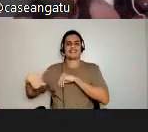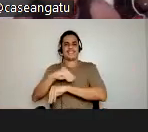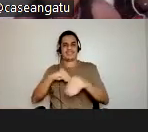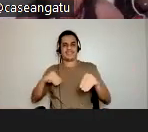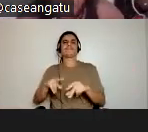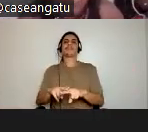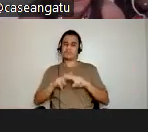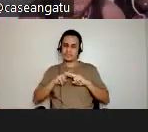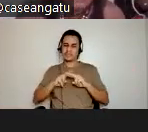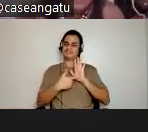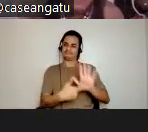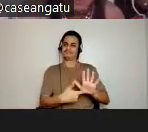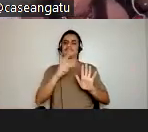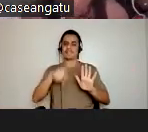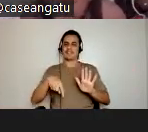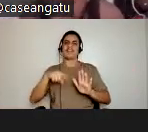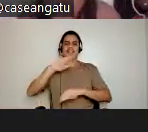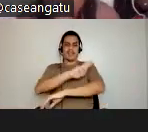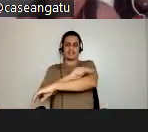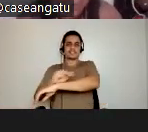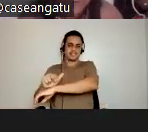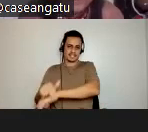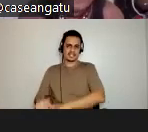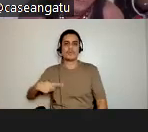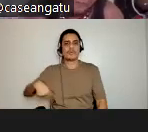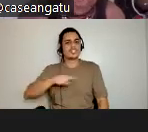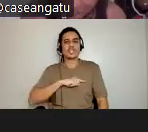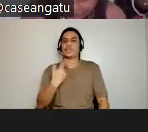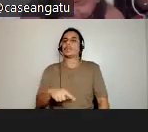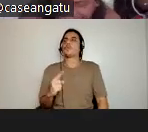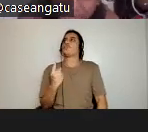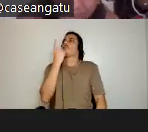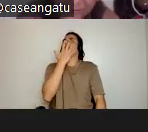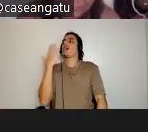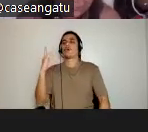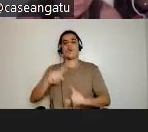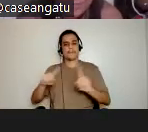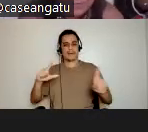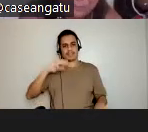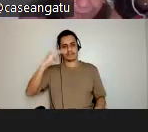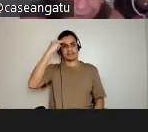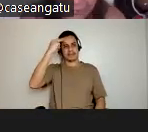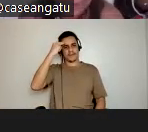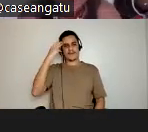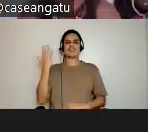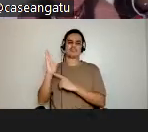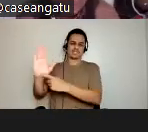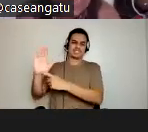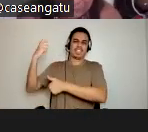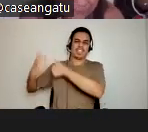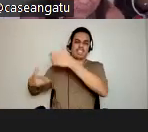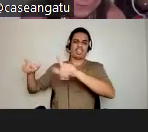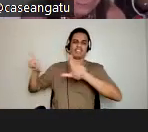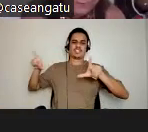o racismo estrutural. Não temos ancul, mas possuímos memória. Eu já fui apresentado por causa de Angatu, e vou ficar falando de titulação.